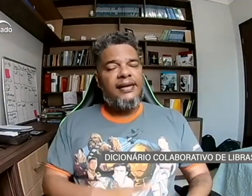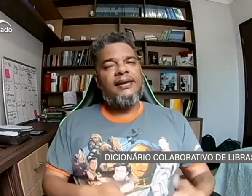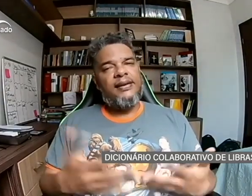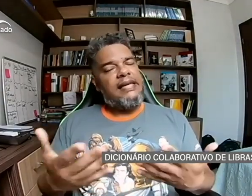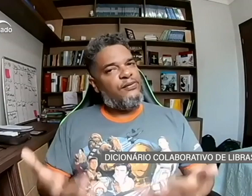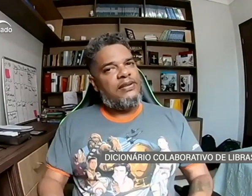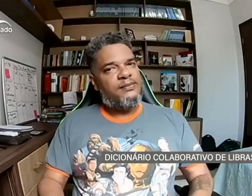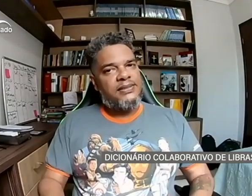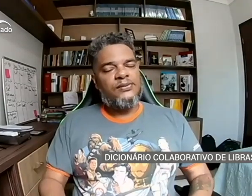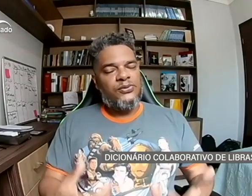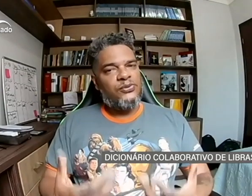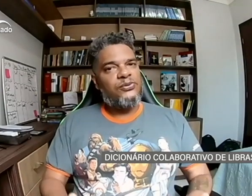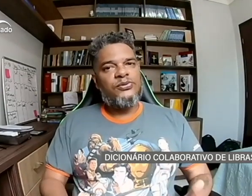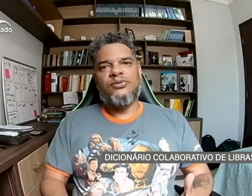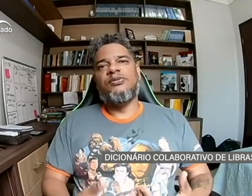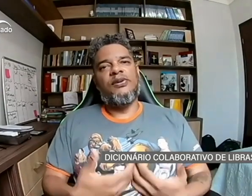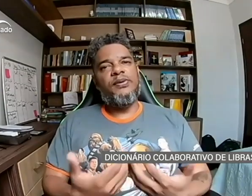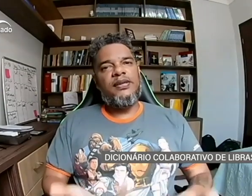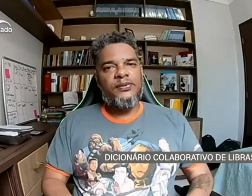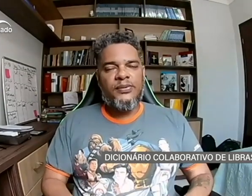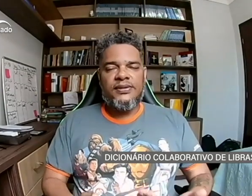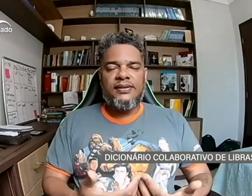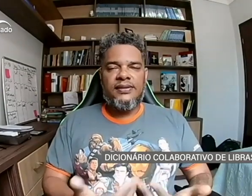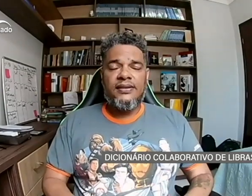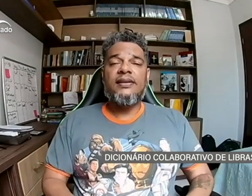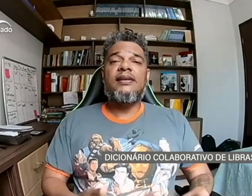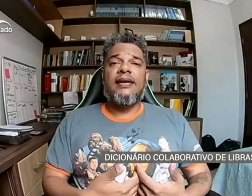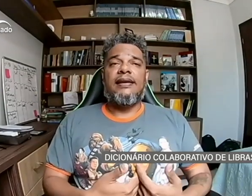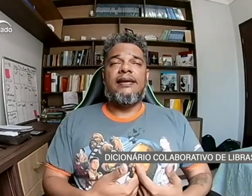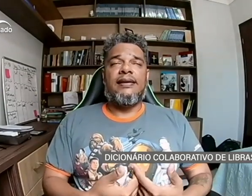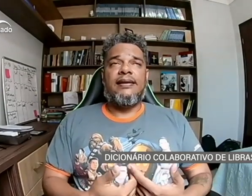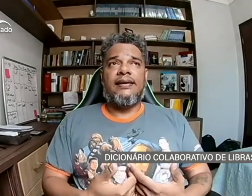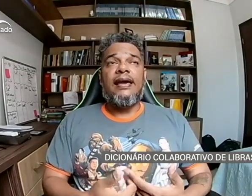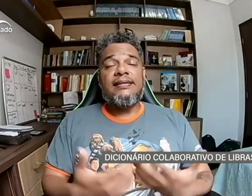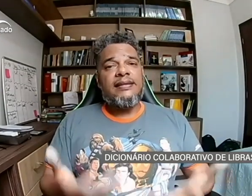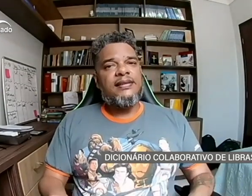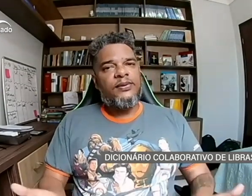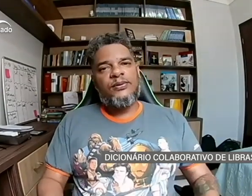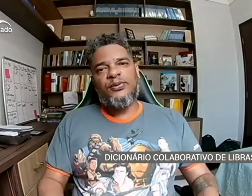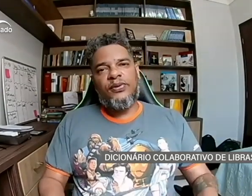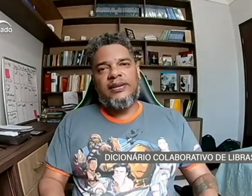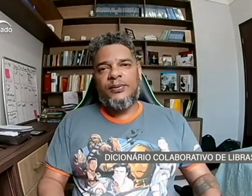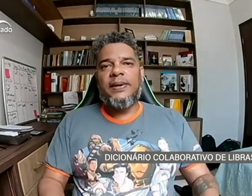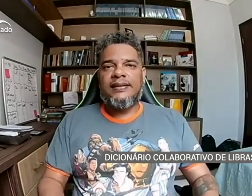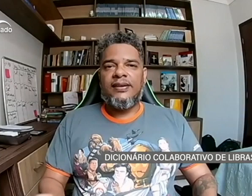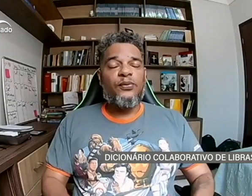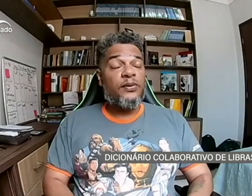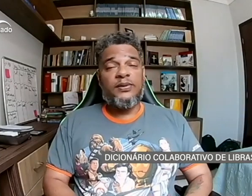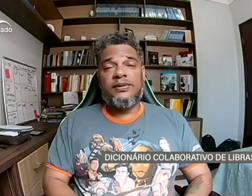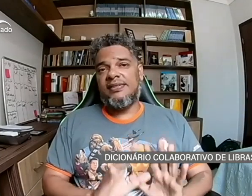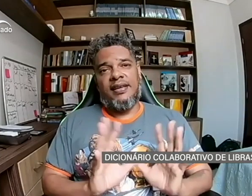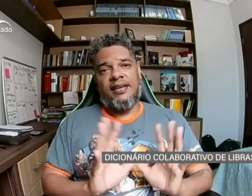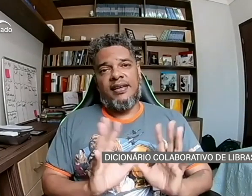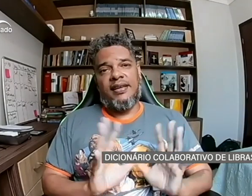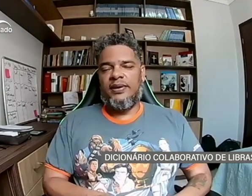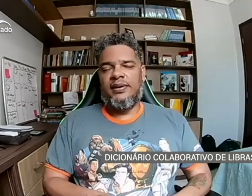E, infelizmente, os surdos não iam conseguir entender o que eu estou falando bem, né? Alguma coisa ia sair muito errada.